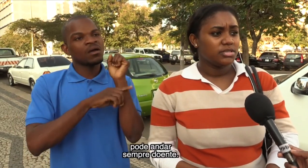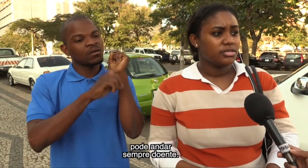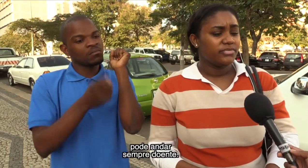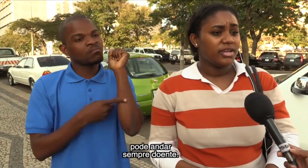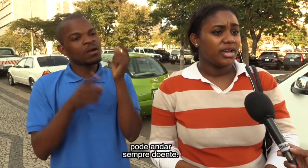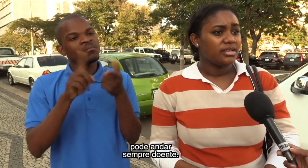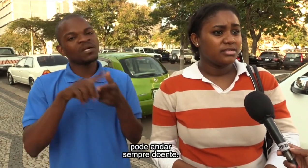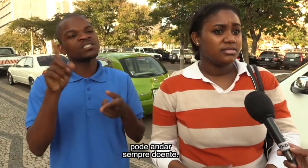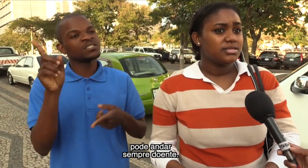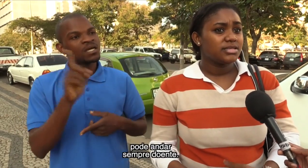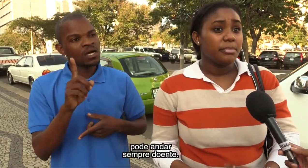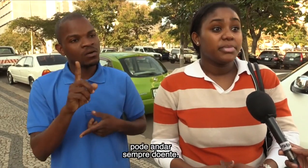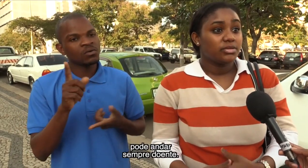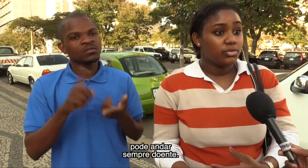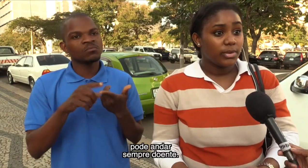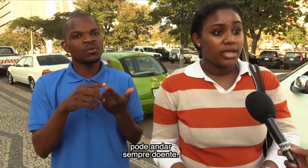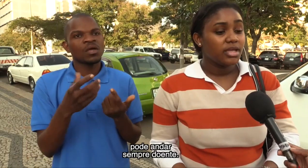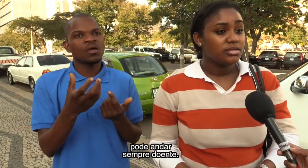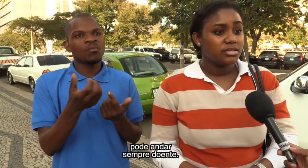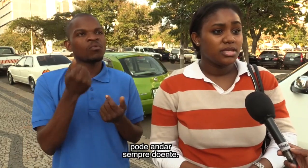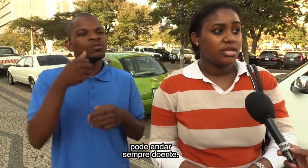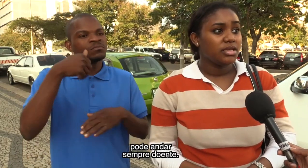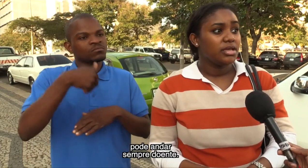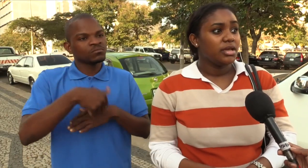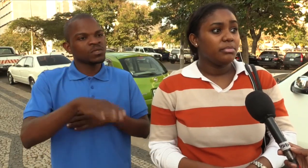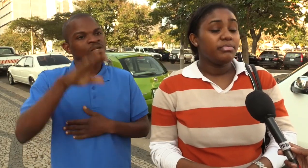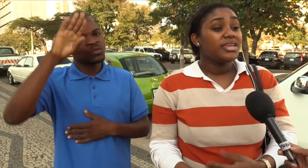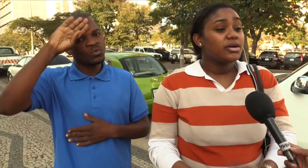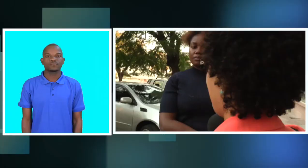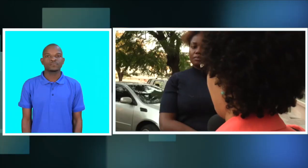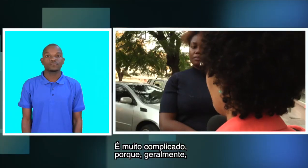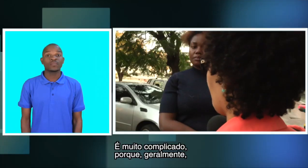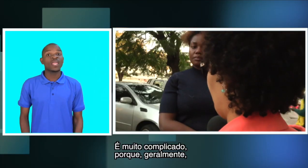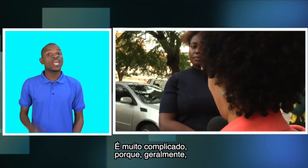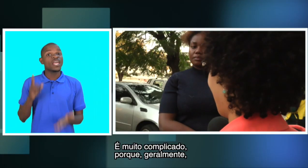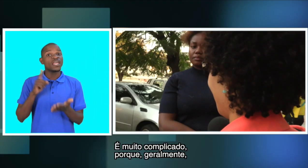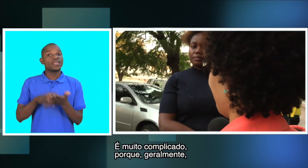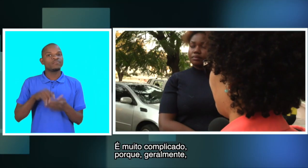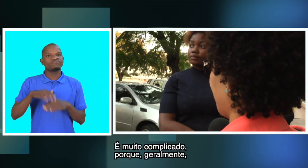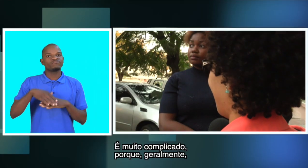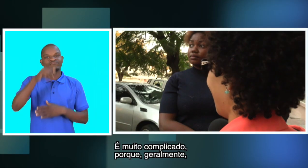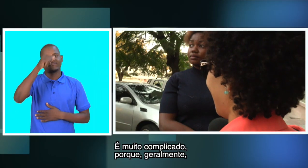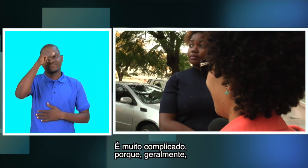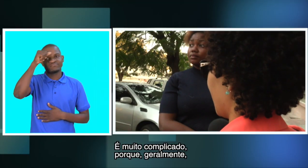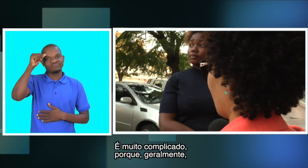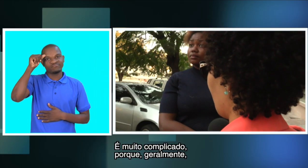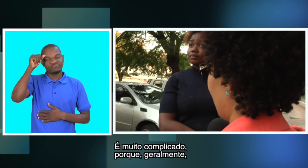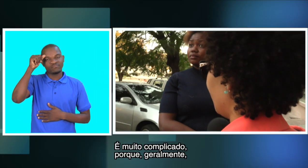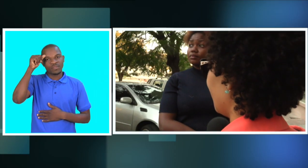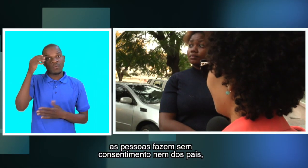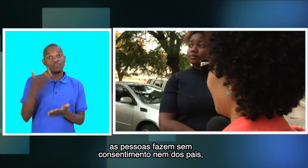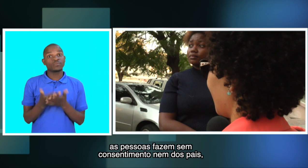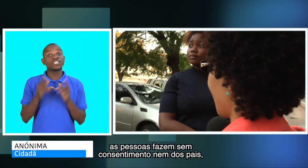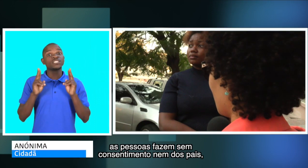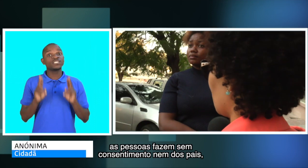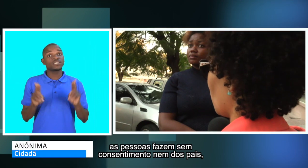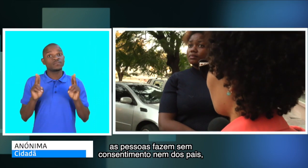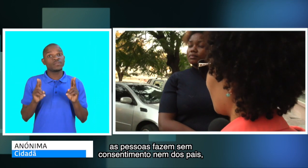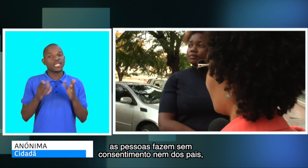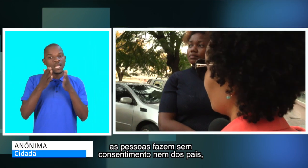ficar sempre doente. É muito complicado, porque geralmente as pessoas fazem